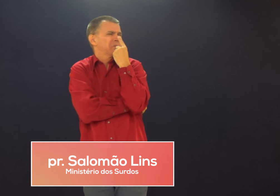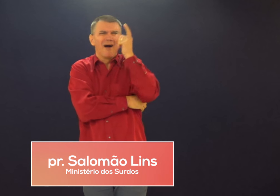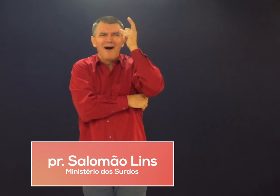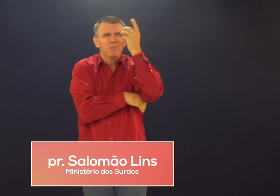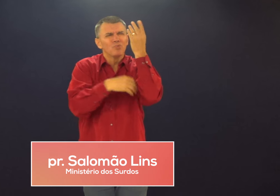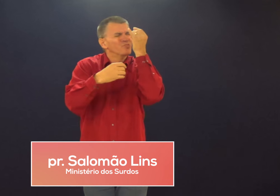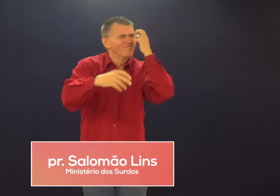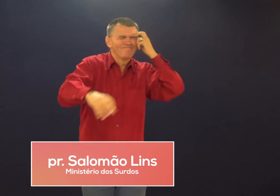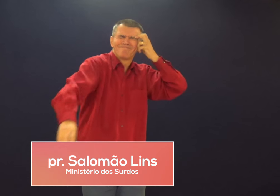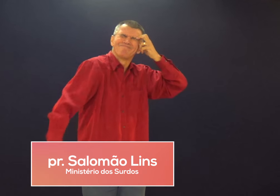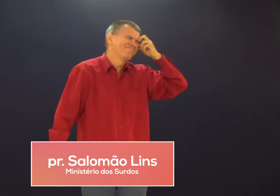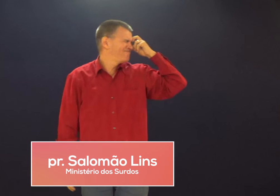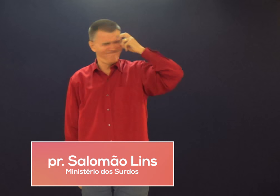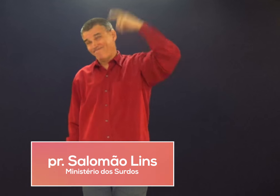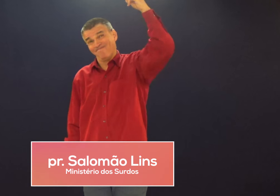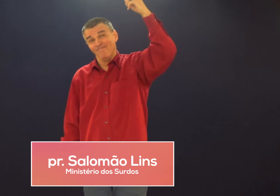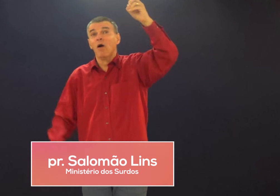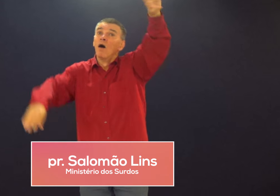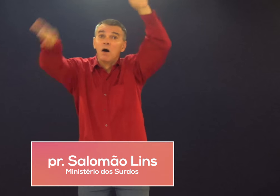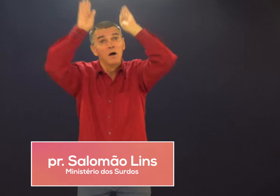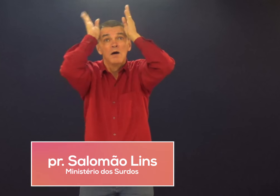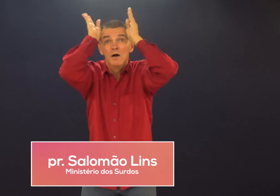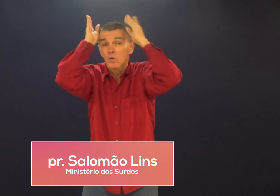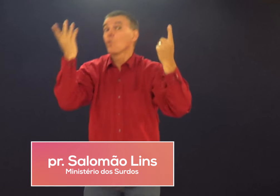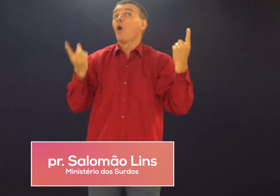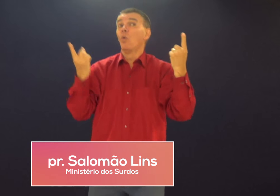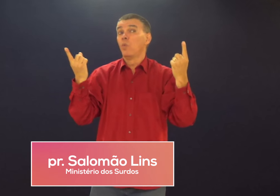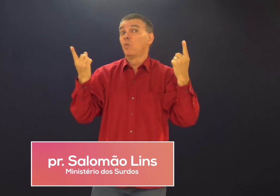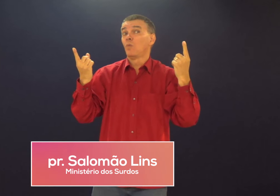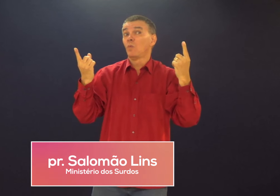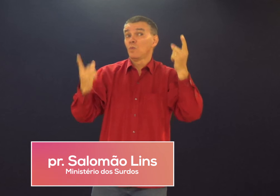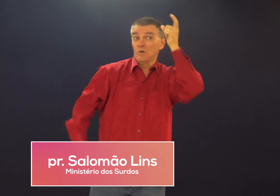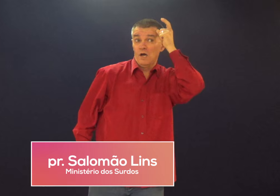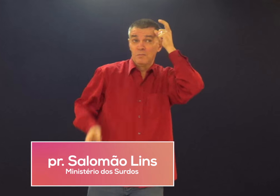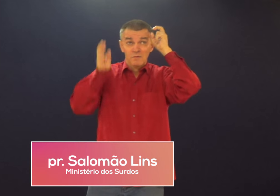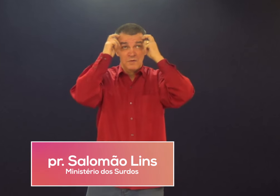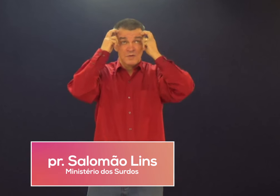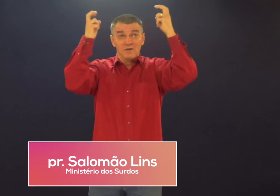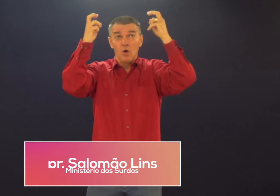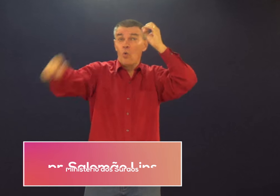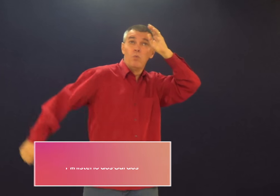vai continuar existindo. O diabo é muito esperto. Você acha que ele é burro ou ele é esperto?